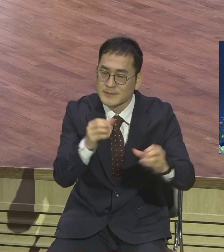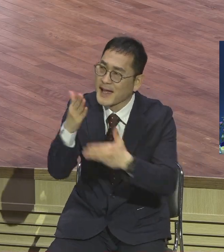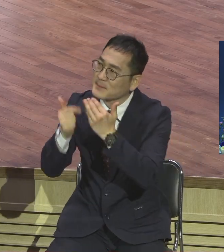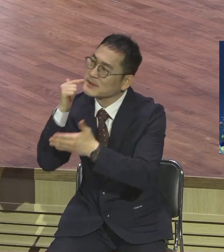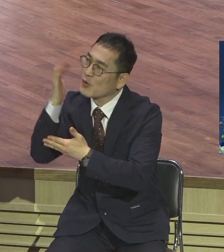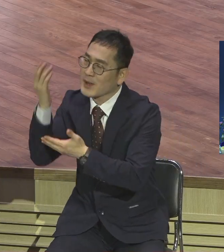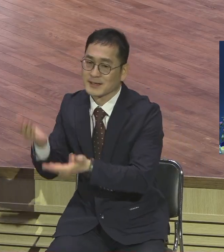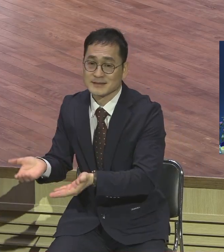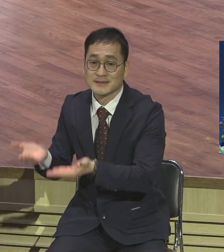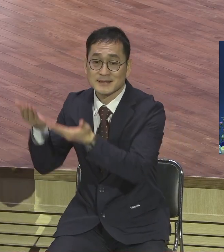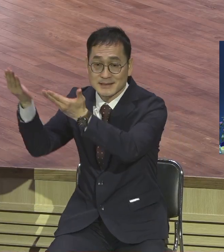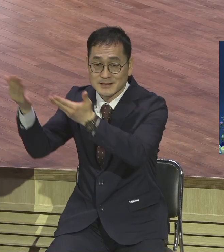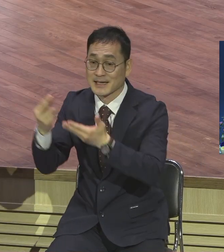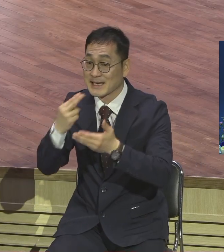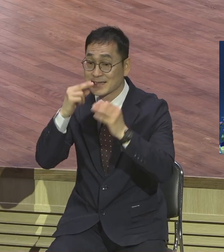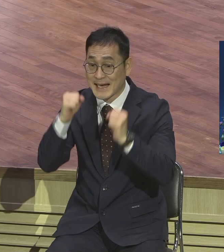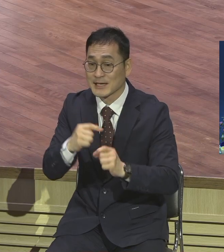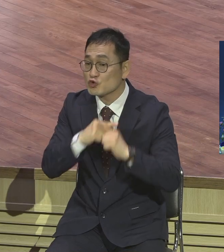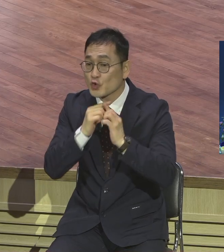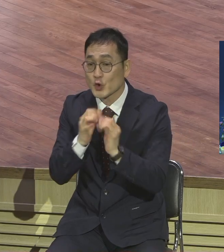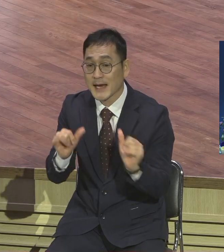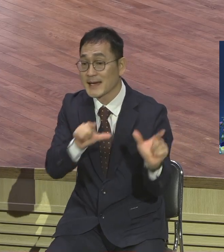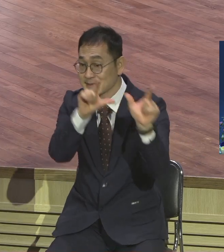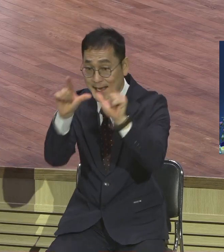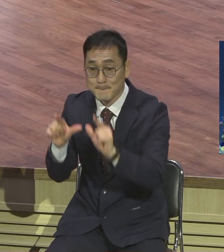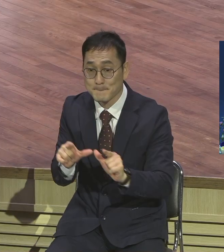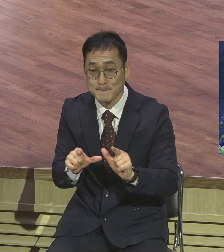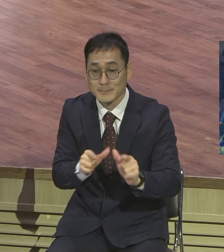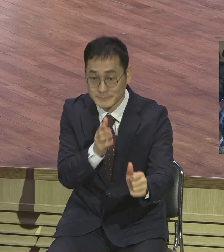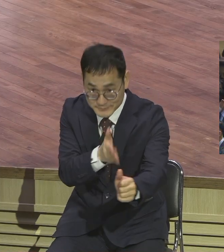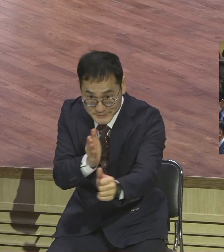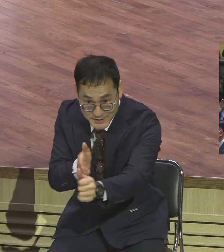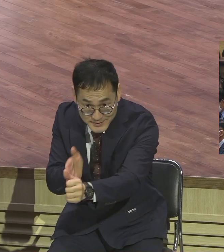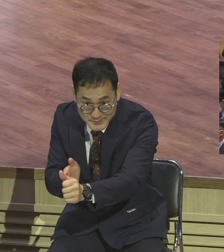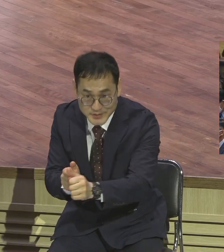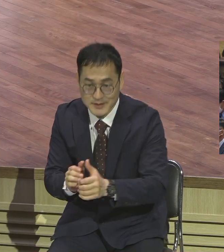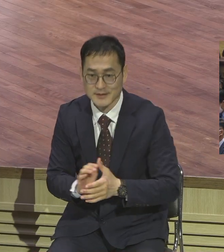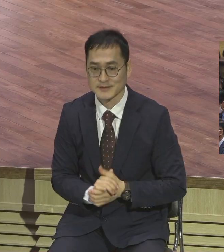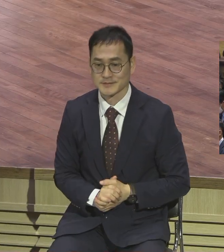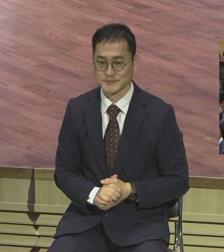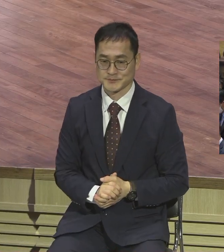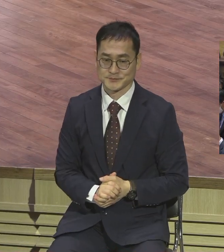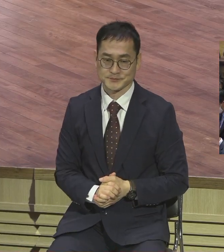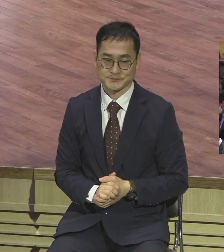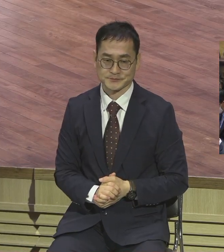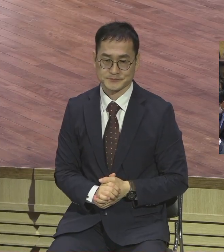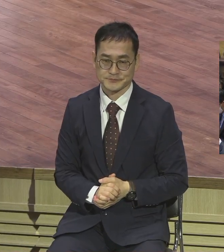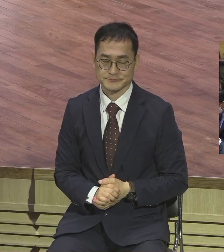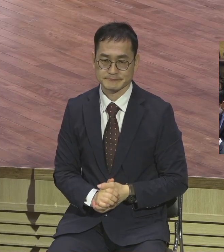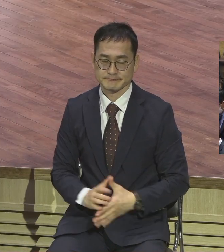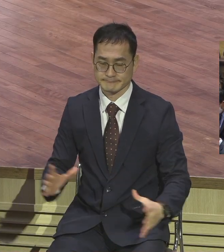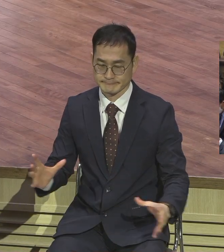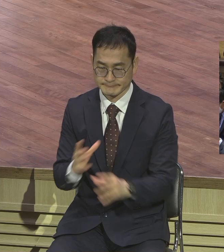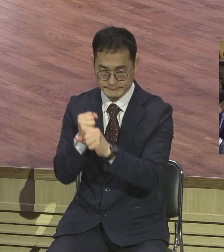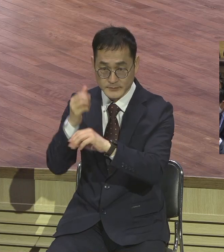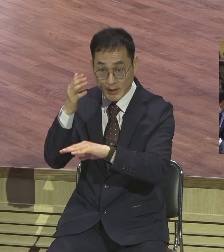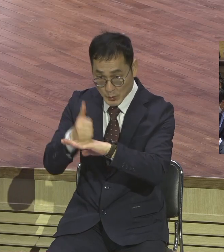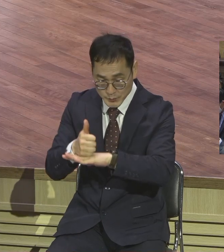살아있는 순교자의 삶을 사시기를 짐으로 축복합니다 결론입니다 여러분이